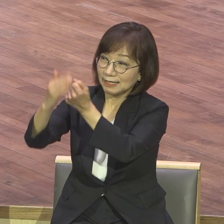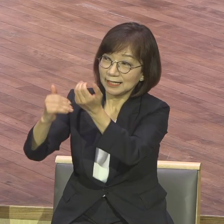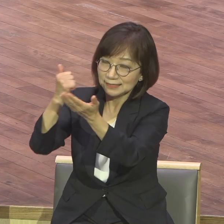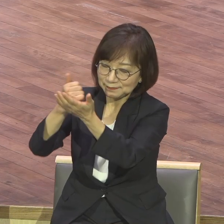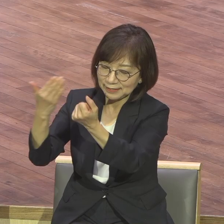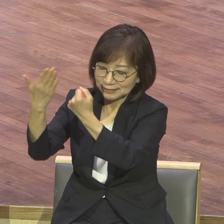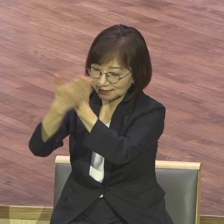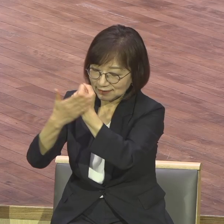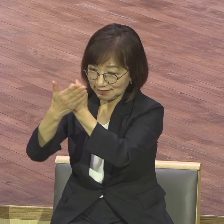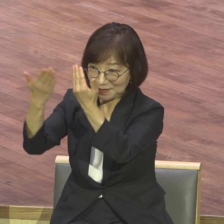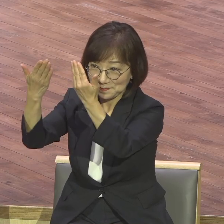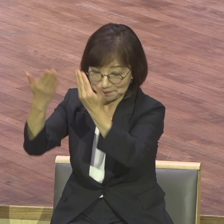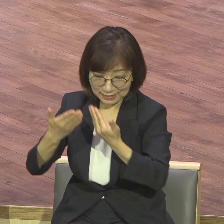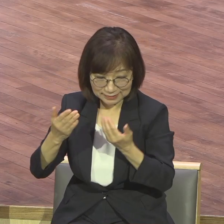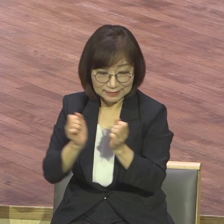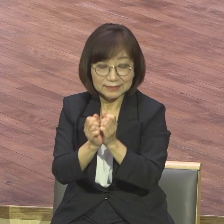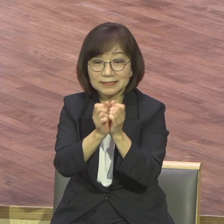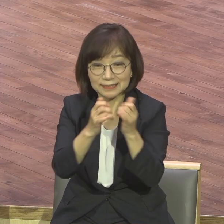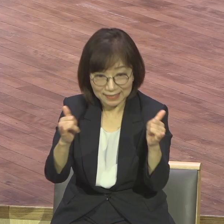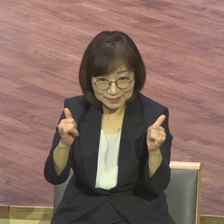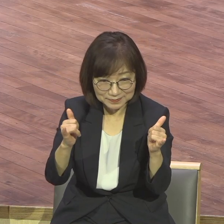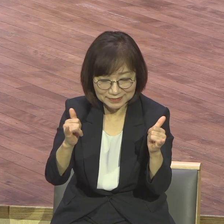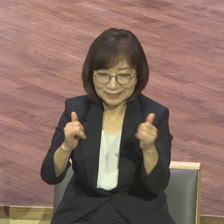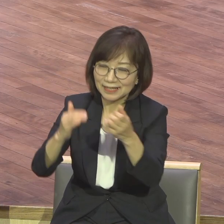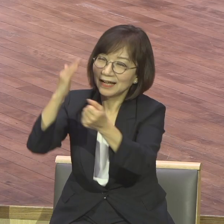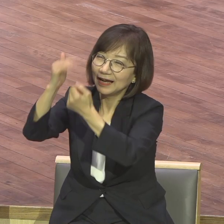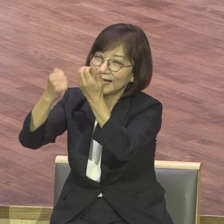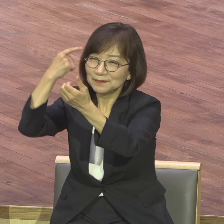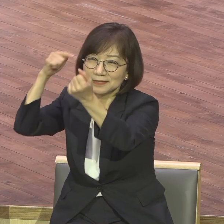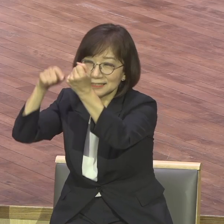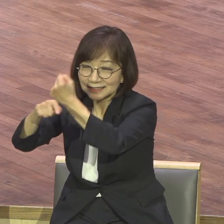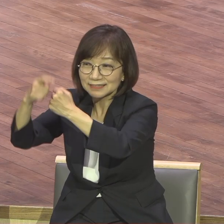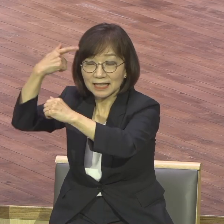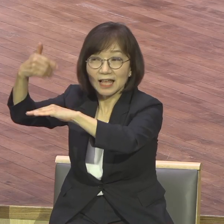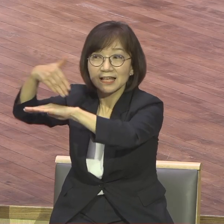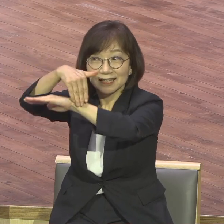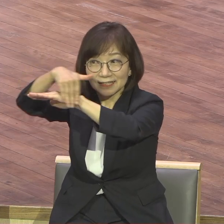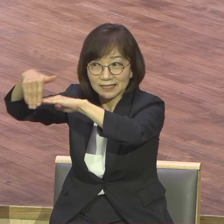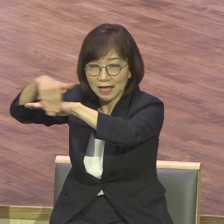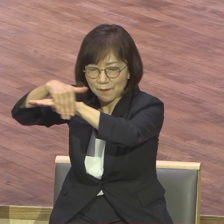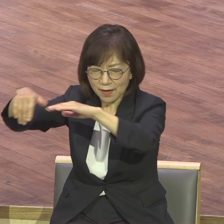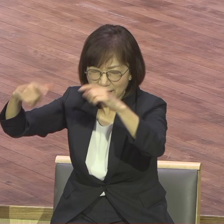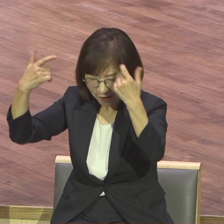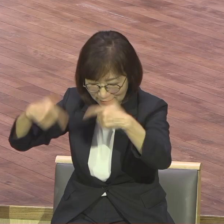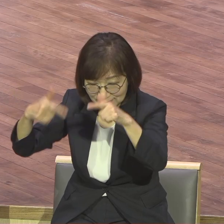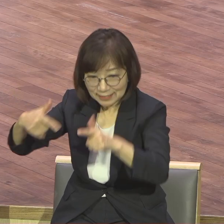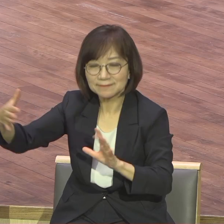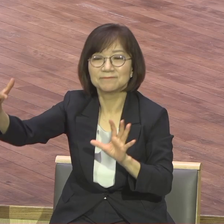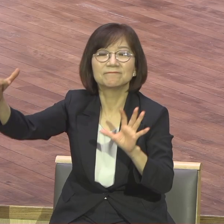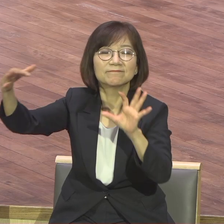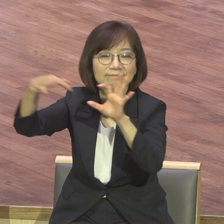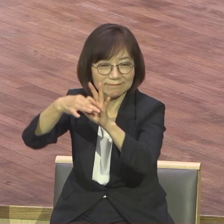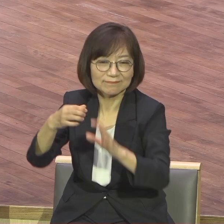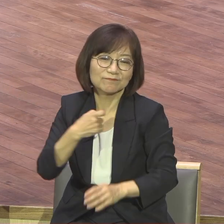하나님의 뜻과 교획 속으로 무조건 직진하게 되시요 직진입니다 뭐